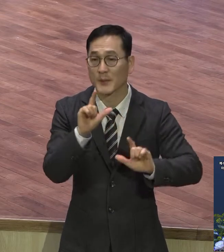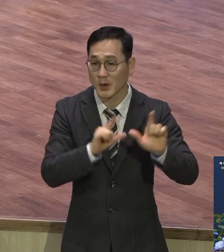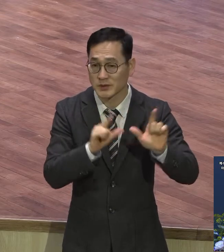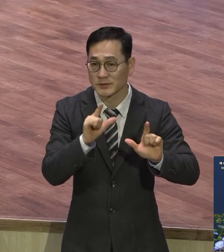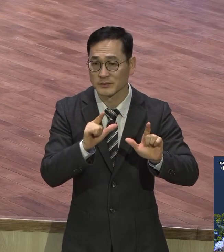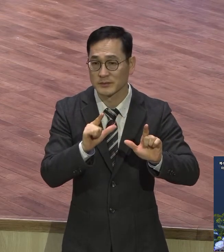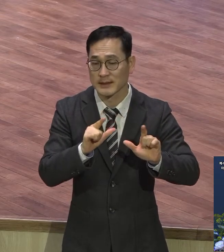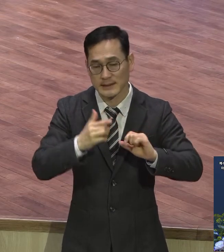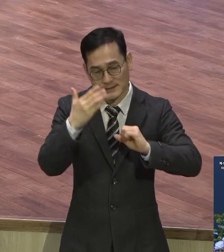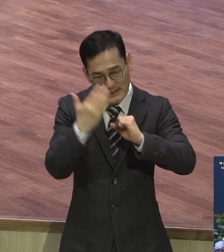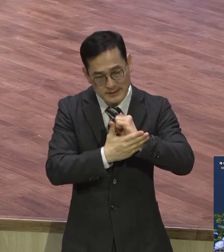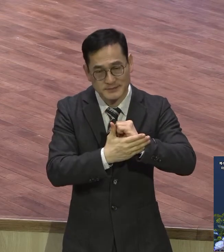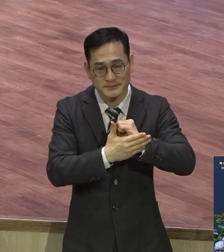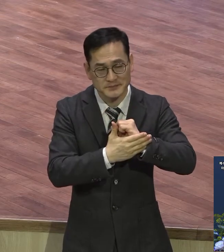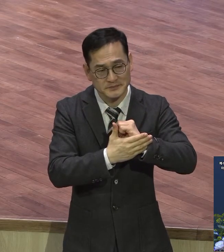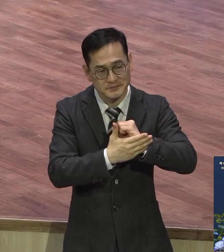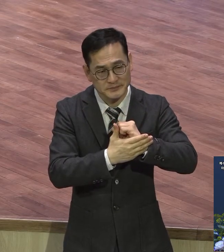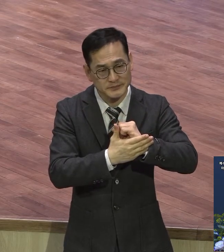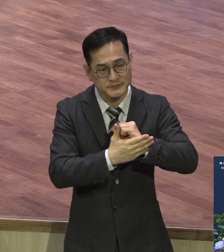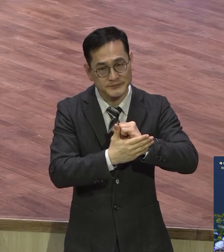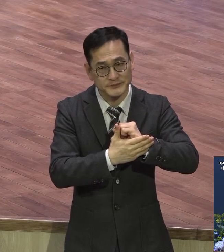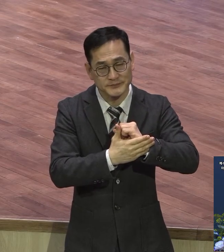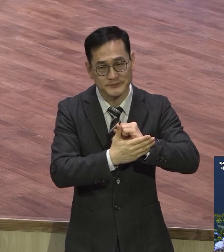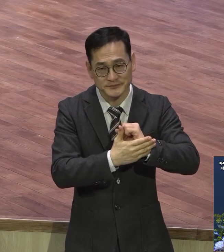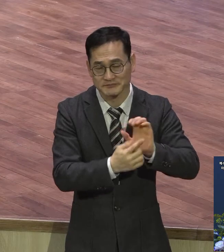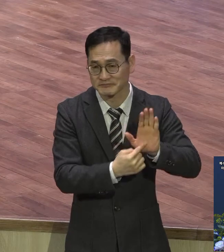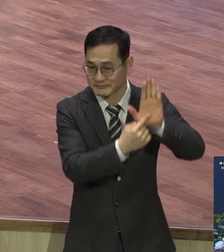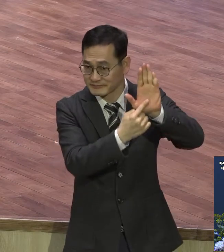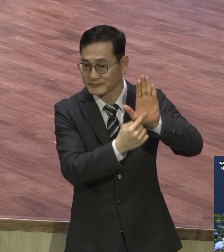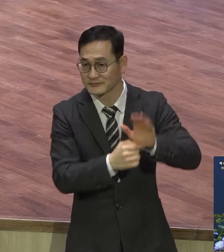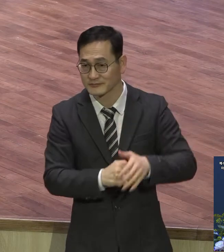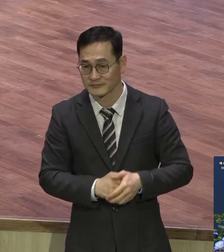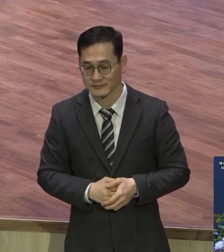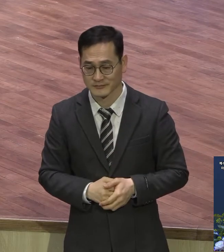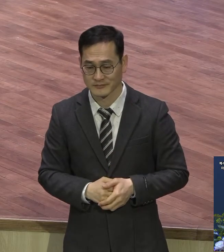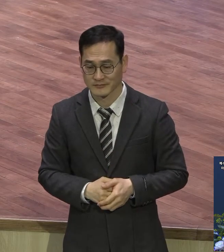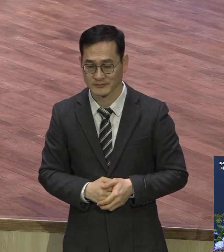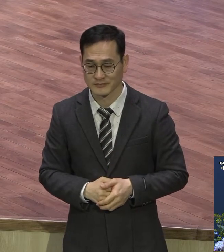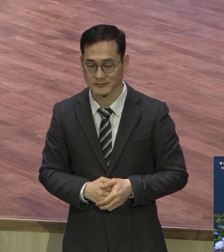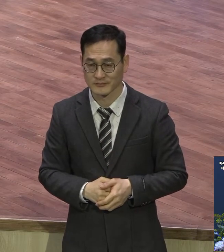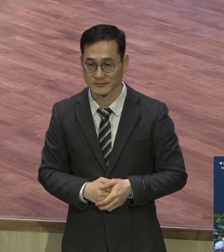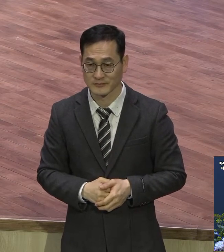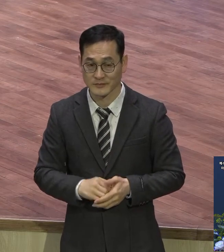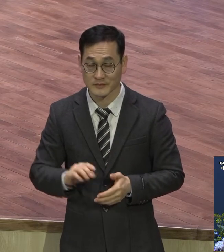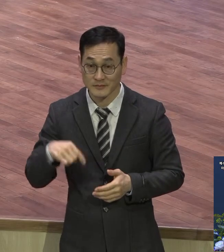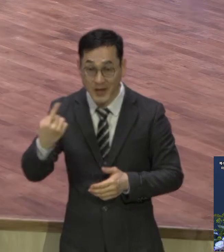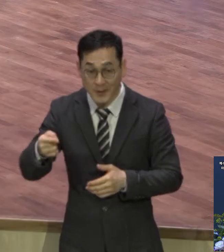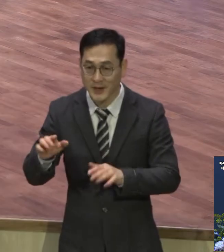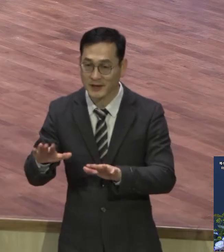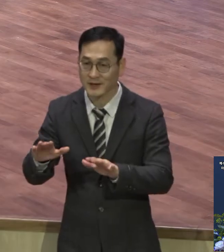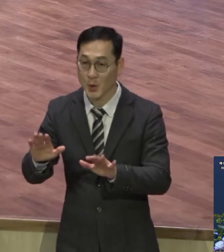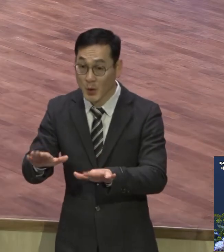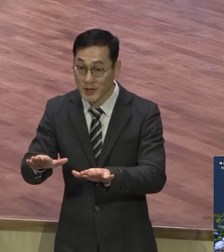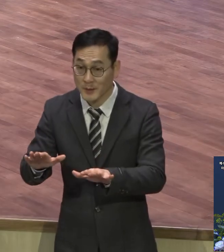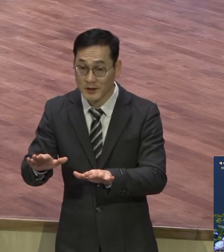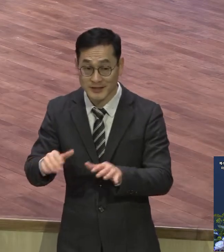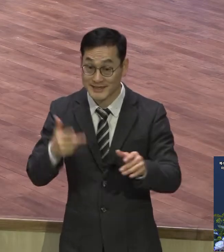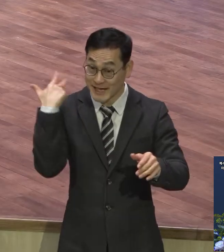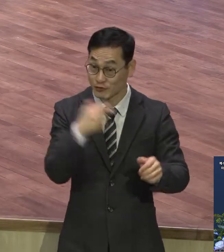사진을 다 그렇게 올라온 걸 보았어요. 지난주에 이번 주에는 트럼프 대통령이 국가를 위해서 기도한